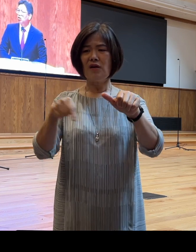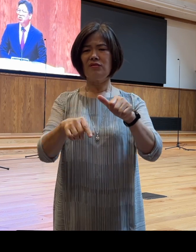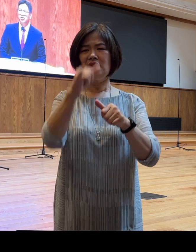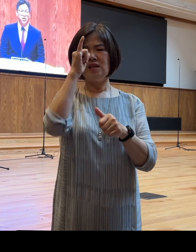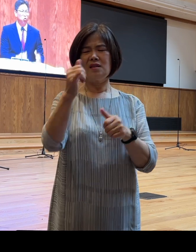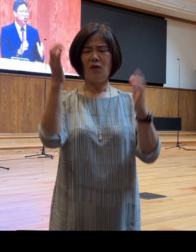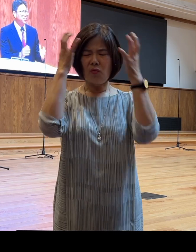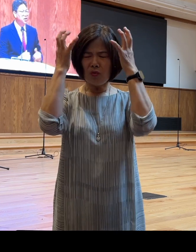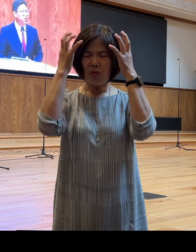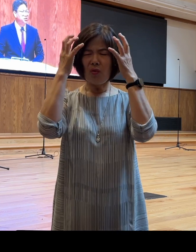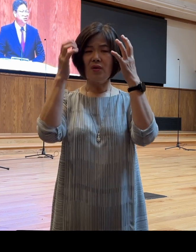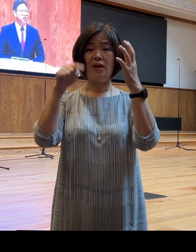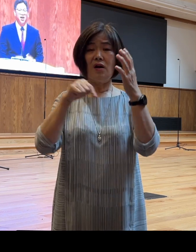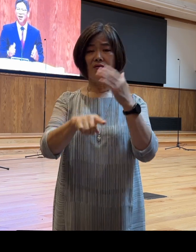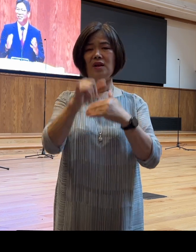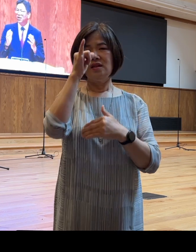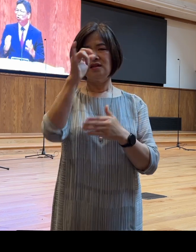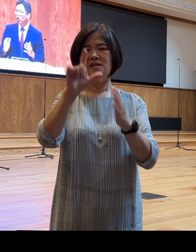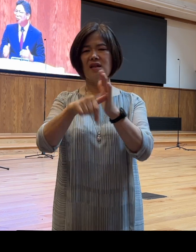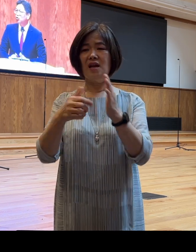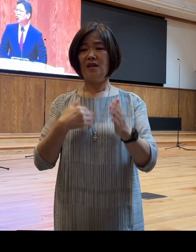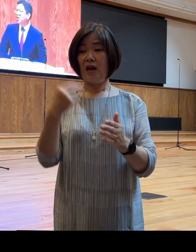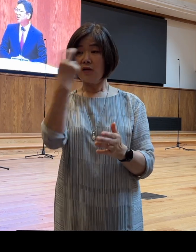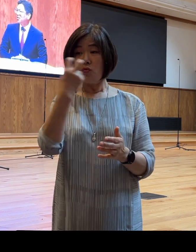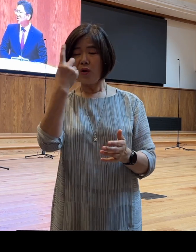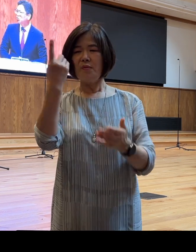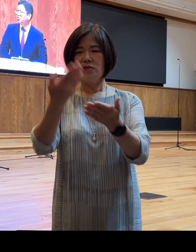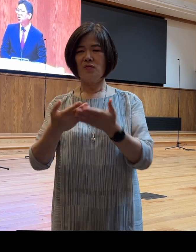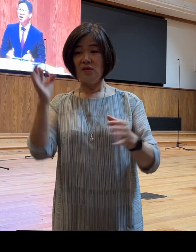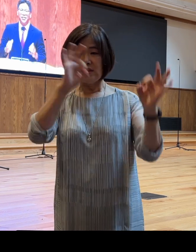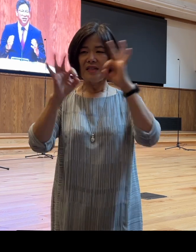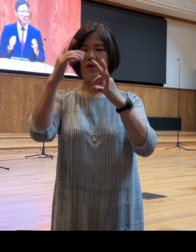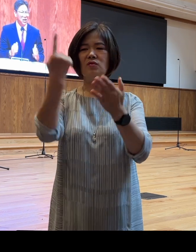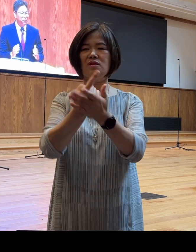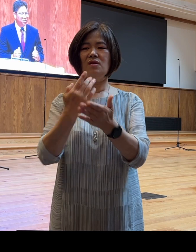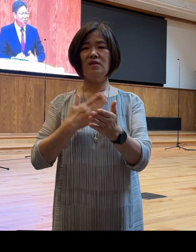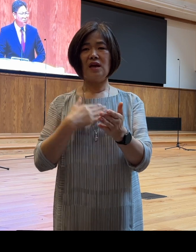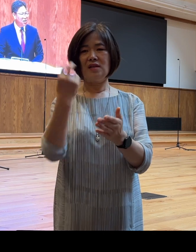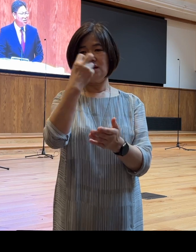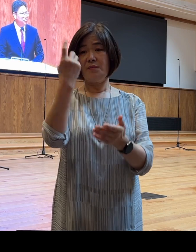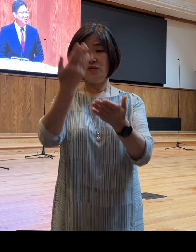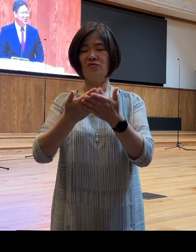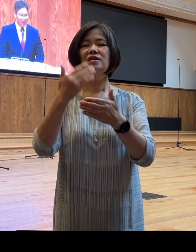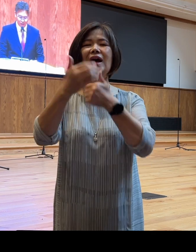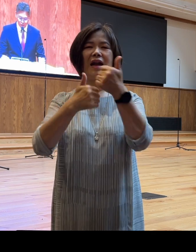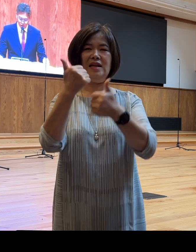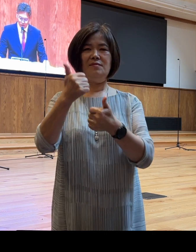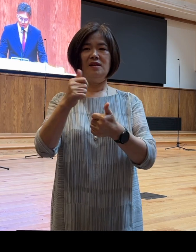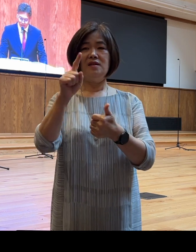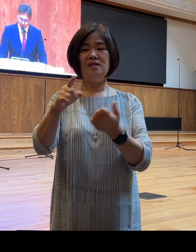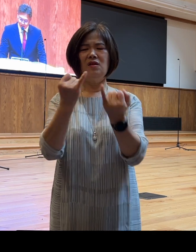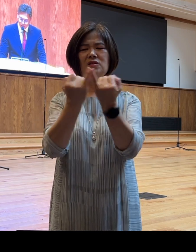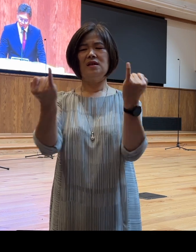있을 때에 고난 가운데 있을 때에 나를 돌아보시고 나에게 찾아오셔서 나를 살피시던 그 하나님을 그녀는 만났었습니다